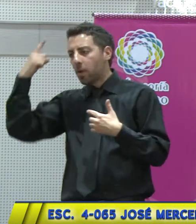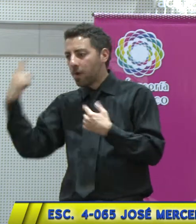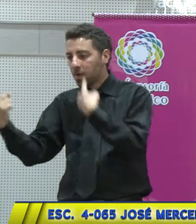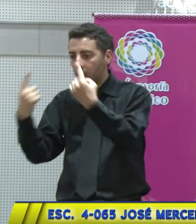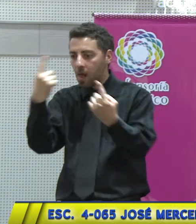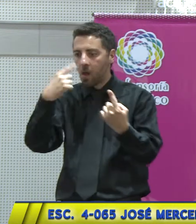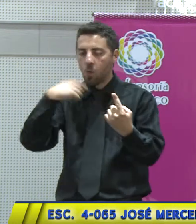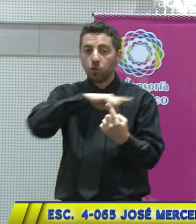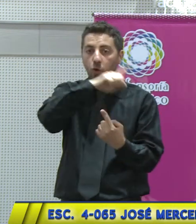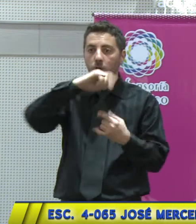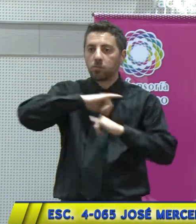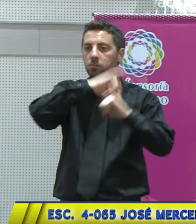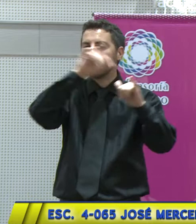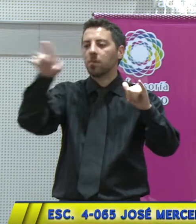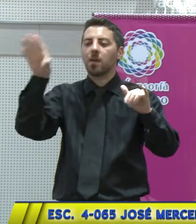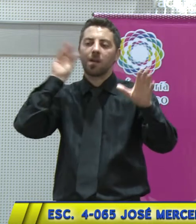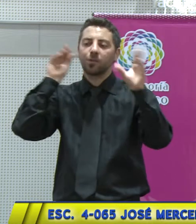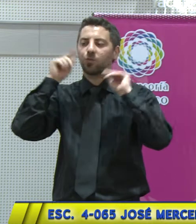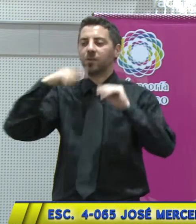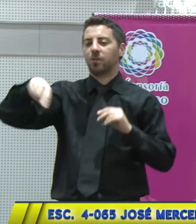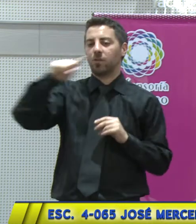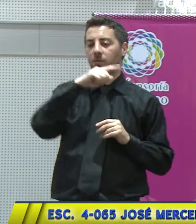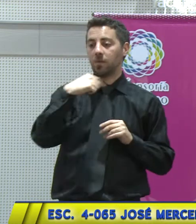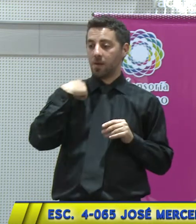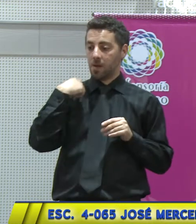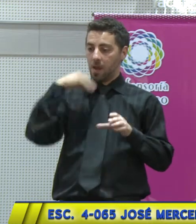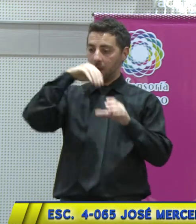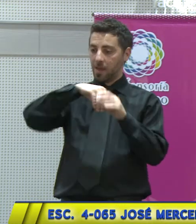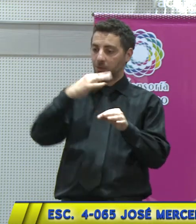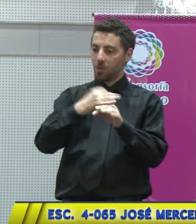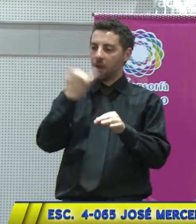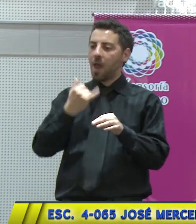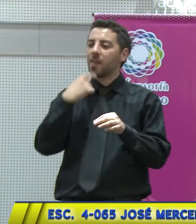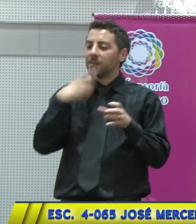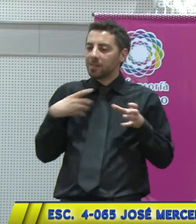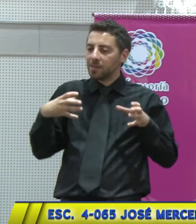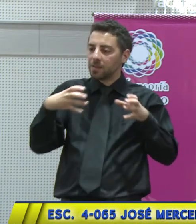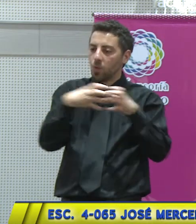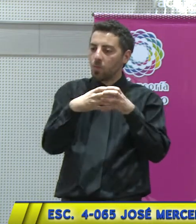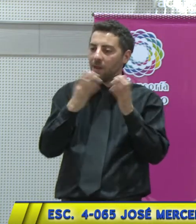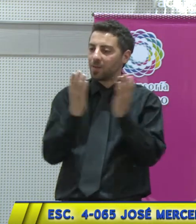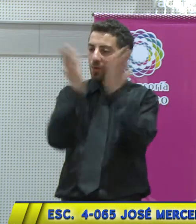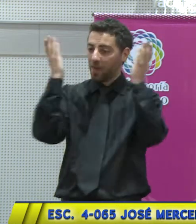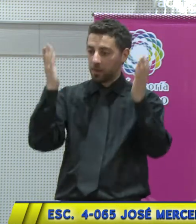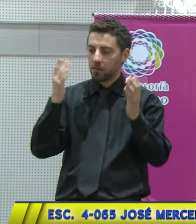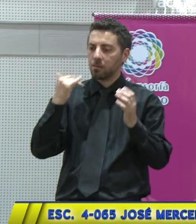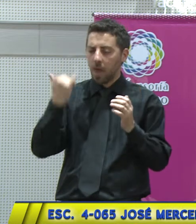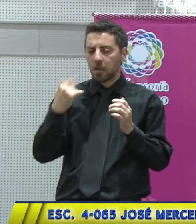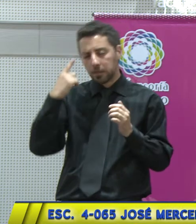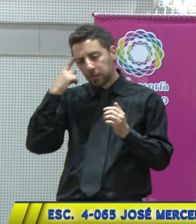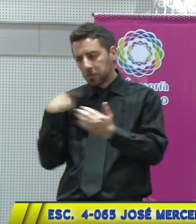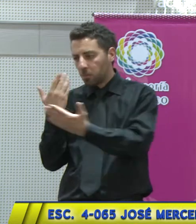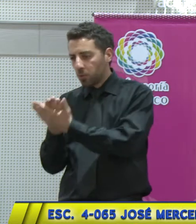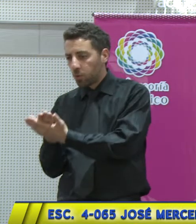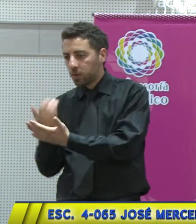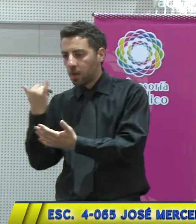También pertenecemos al Centro de Estudiantes y dentro de las gestiones que nos pusimos fue tener una radio y hacer otros proyectos como poner